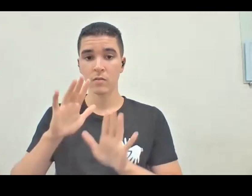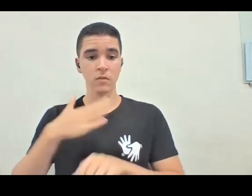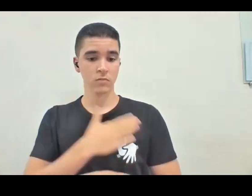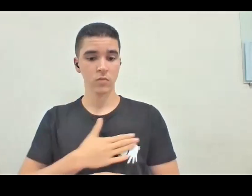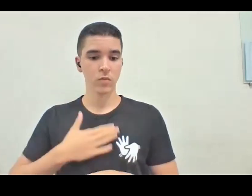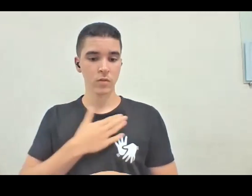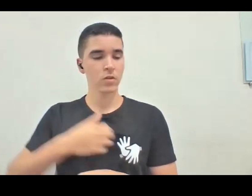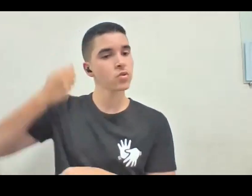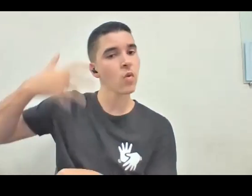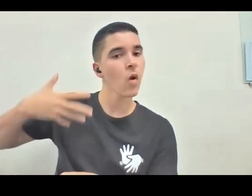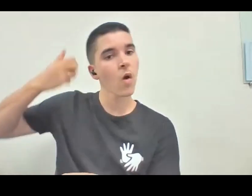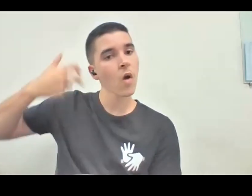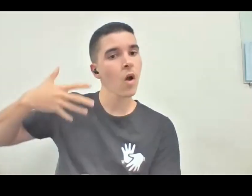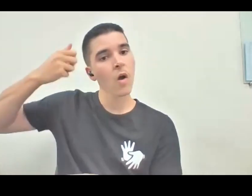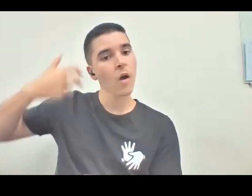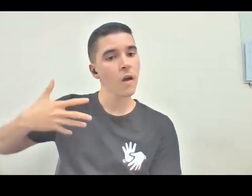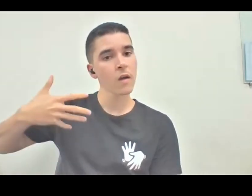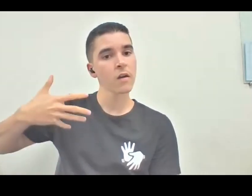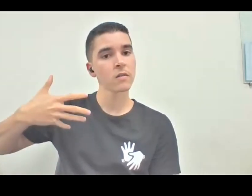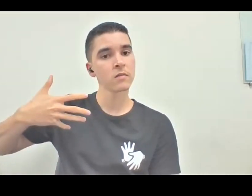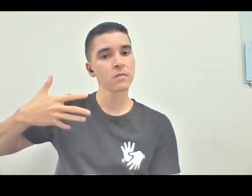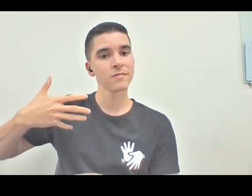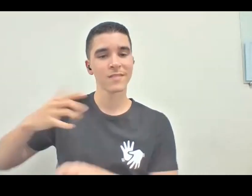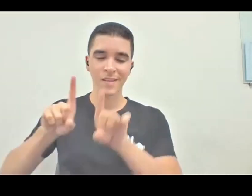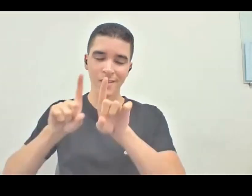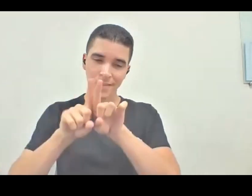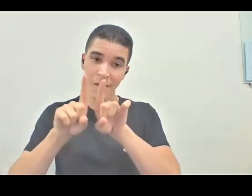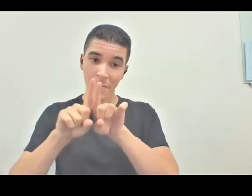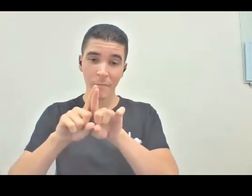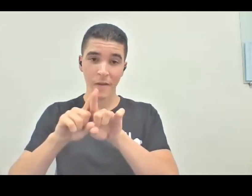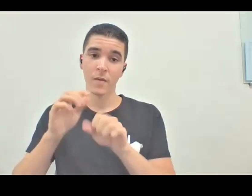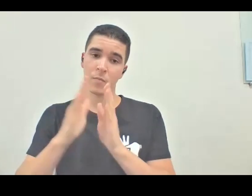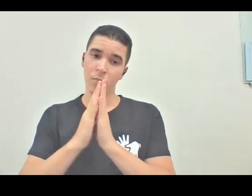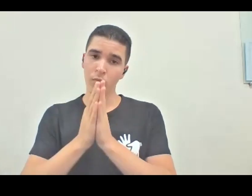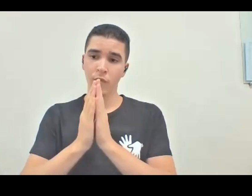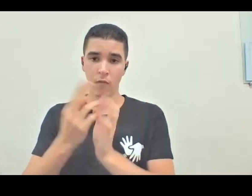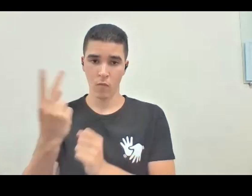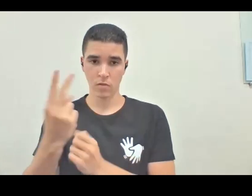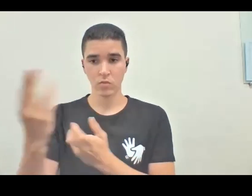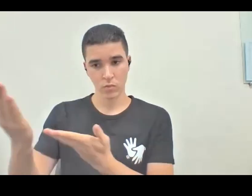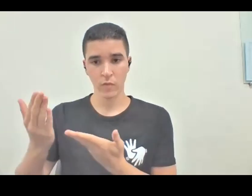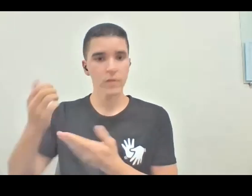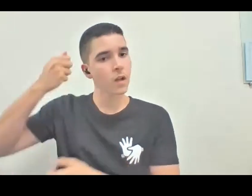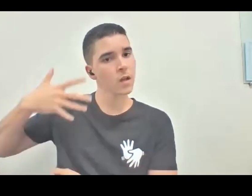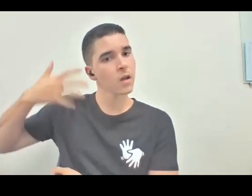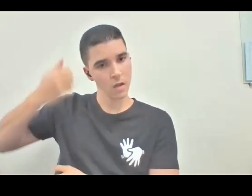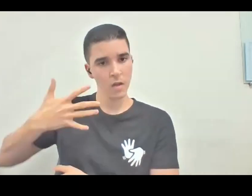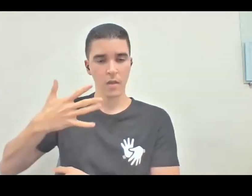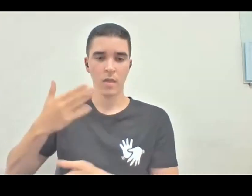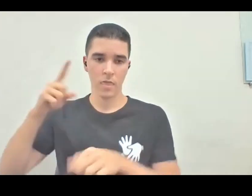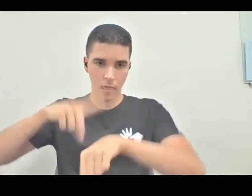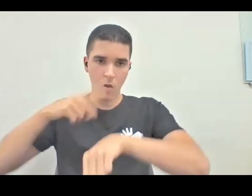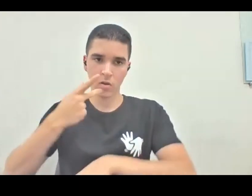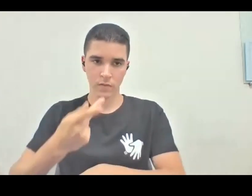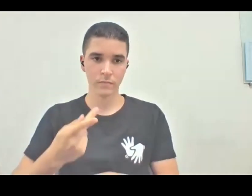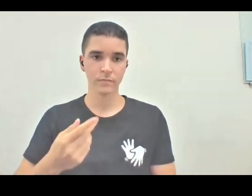autodescrever, convidar nossas convidadas também a fazer o mesmo quando elas falarem. Então, como eu mencionei, sou